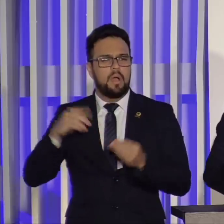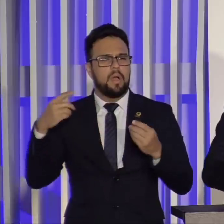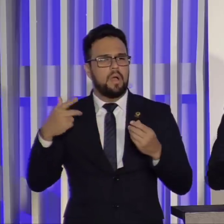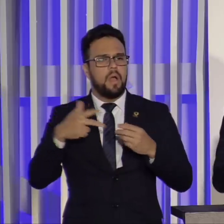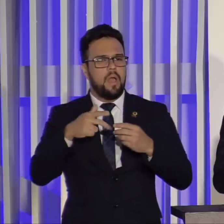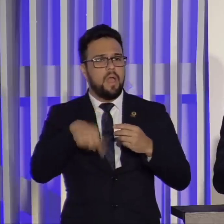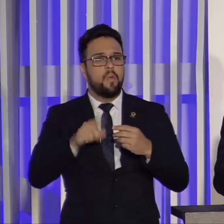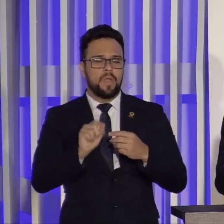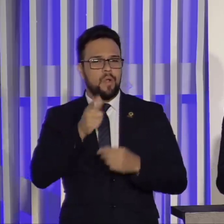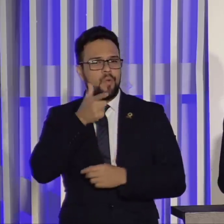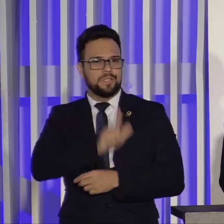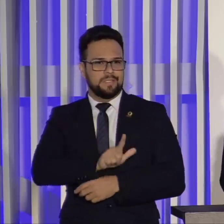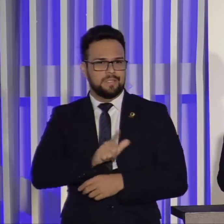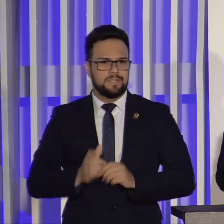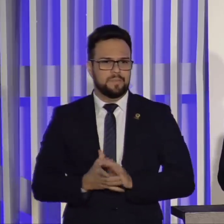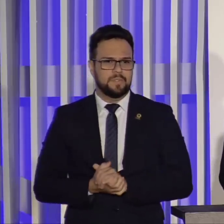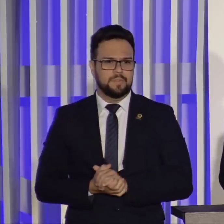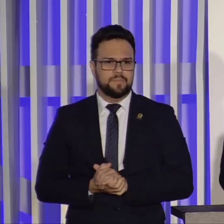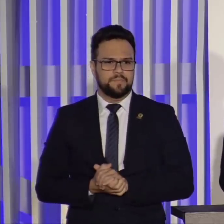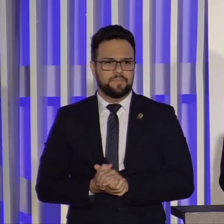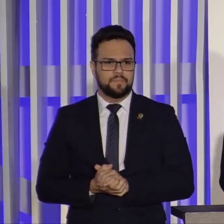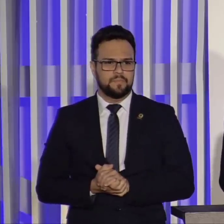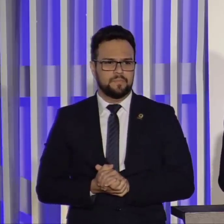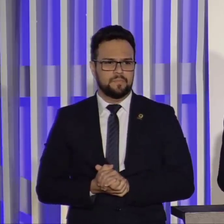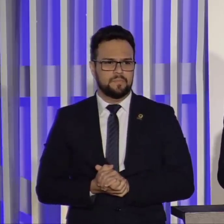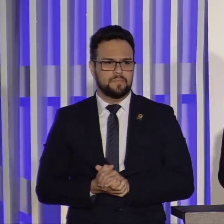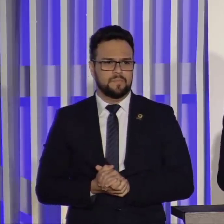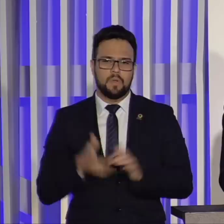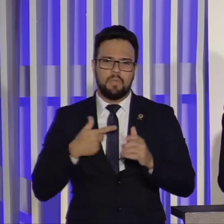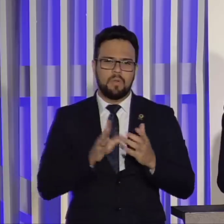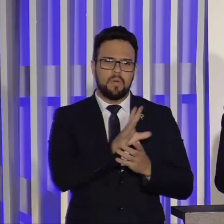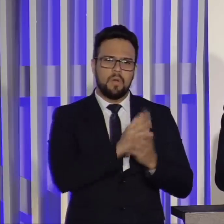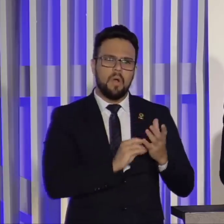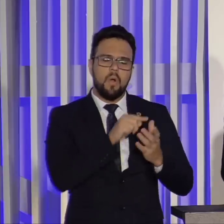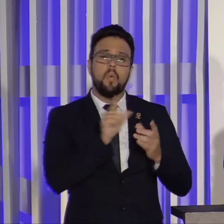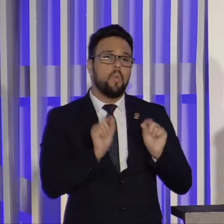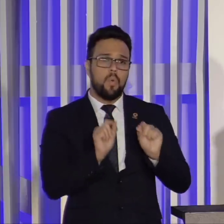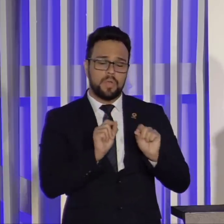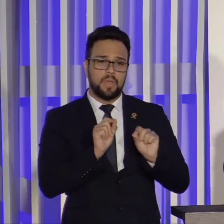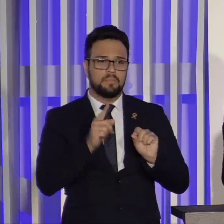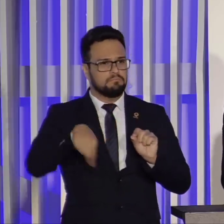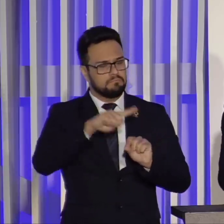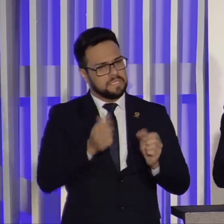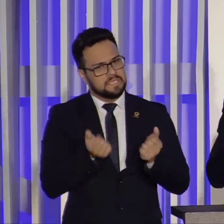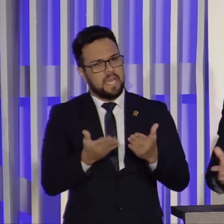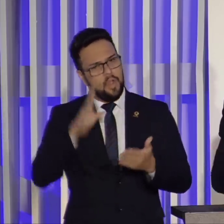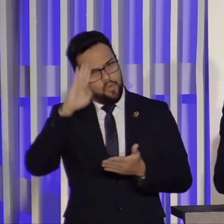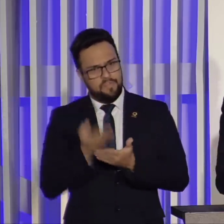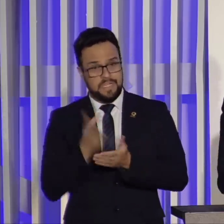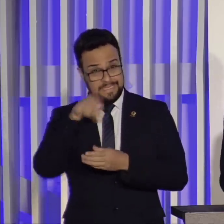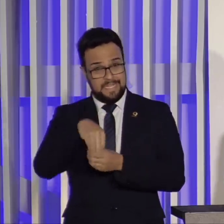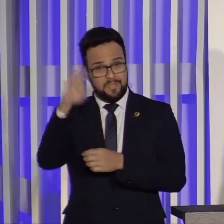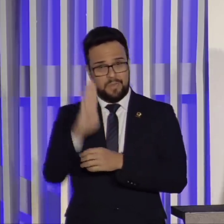nós estamos conseguindo, pelo exemplo, despertar confiança não apenas dos senhores dentro do Brasil, bem como de fora